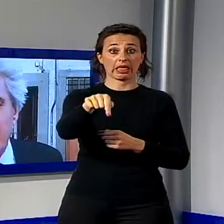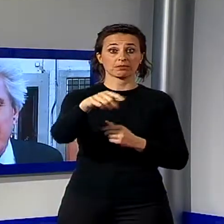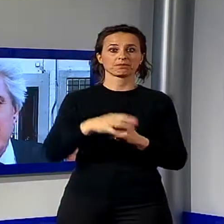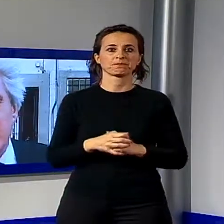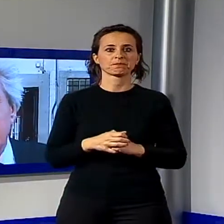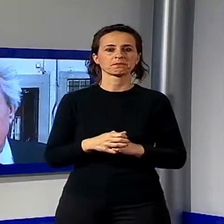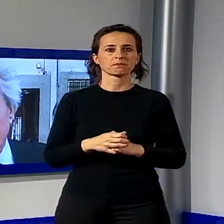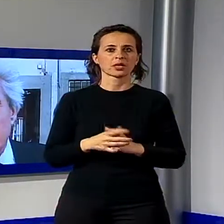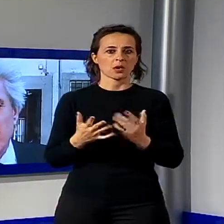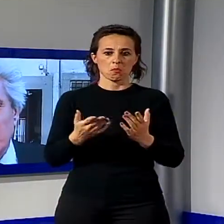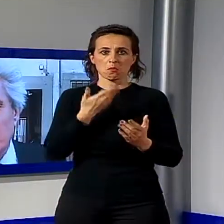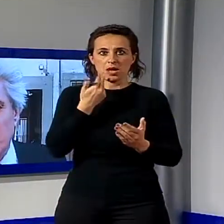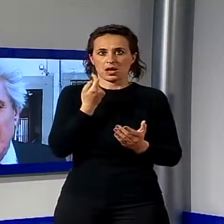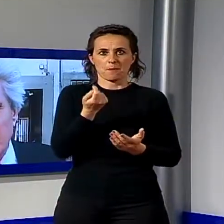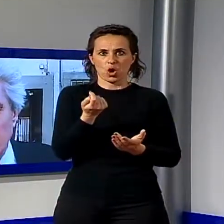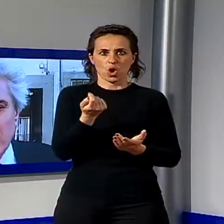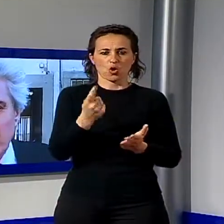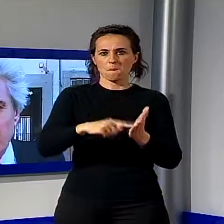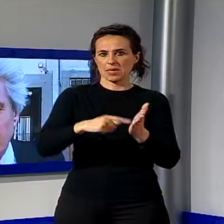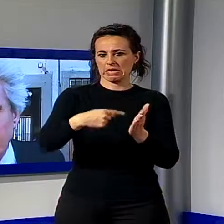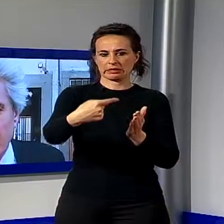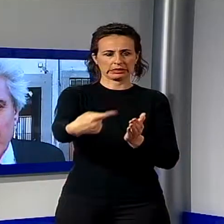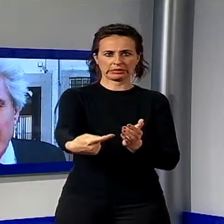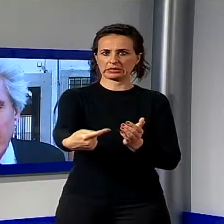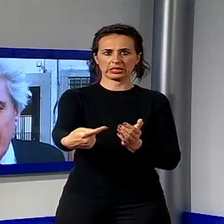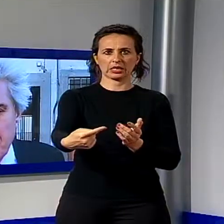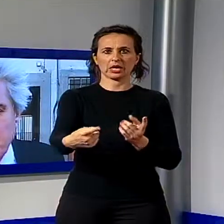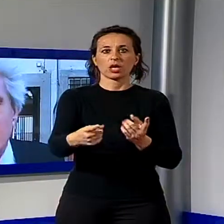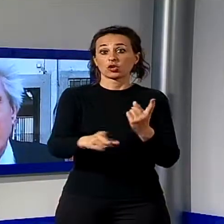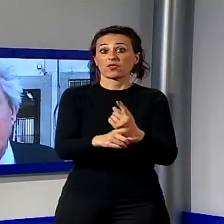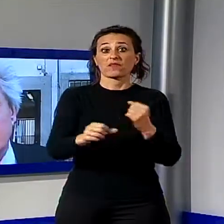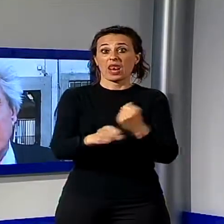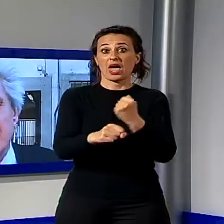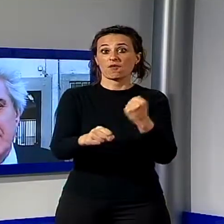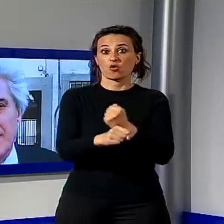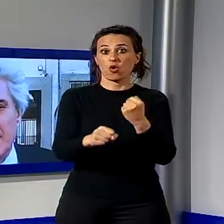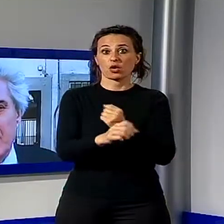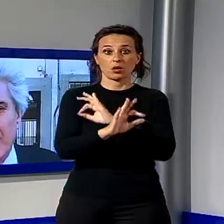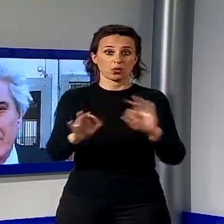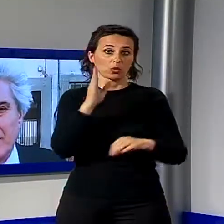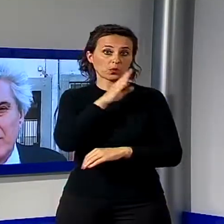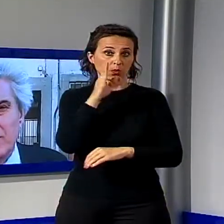mese, perché c'è stata una questione di lavori da dover fare, ma come era è sostanzialmente nel programma previsto.